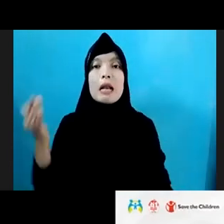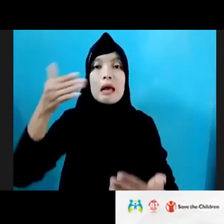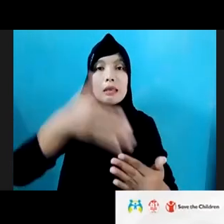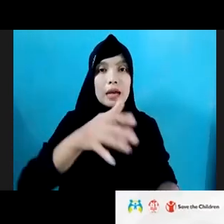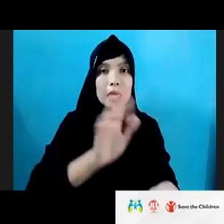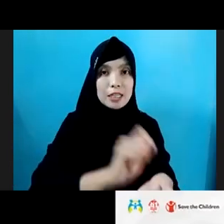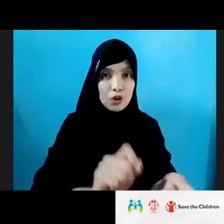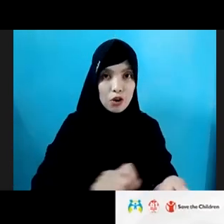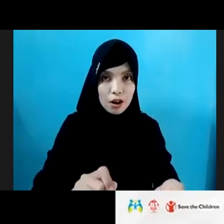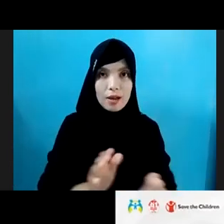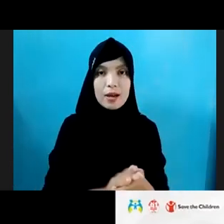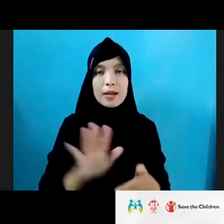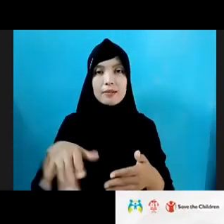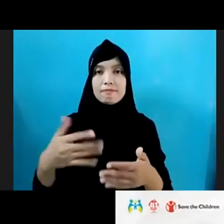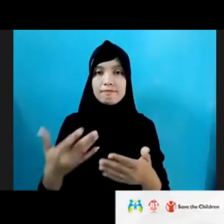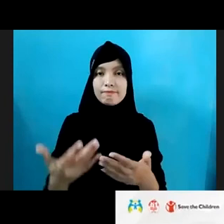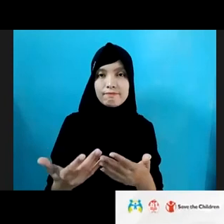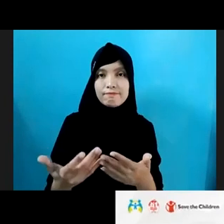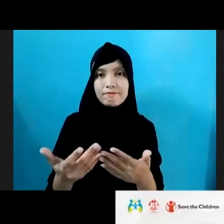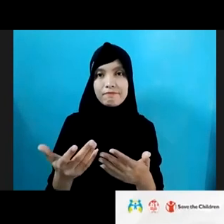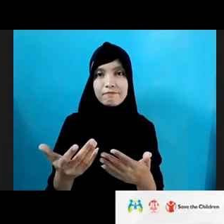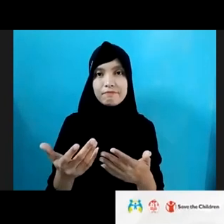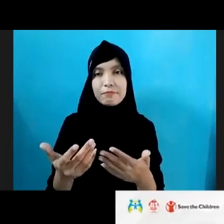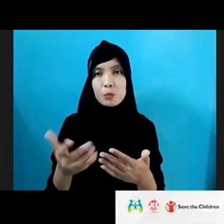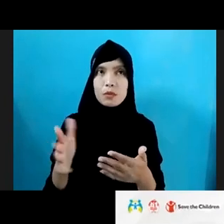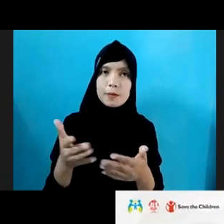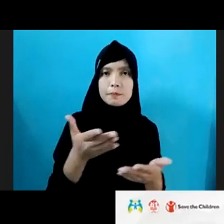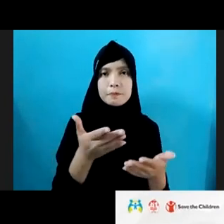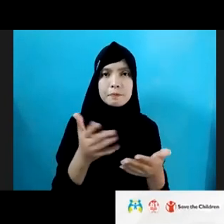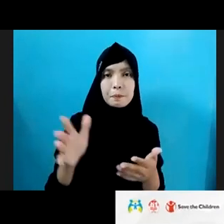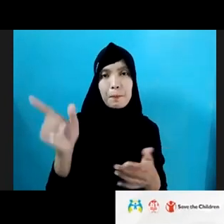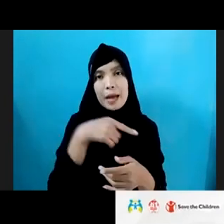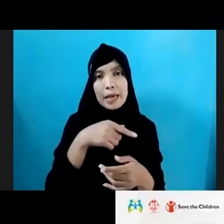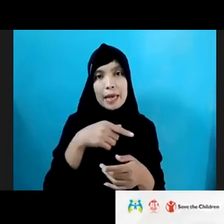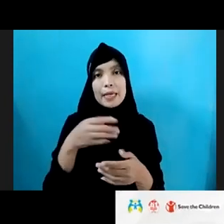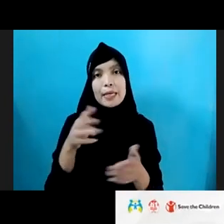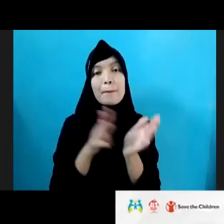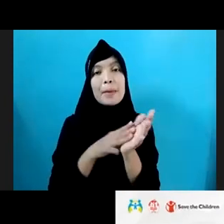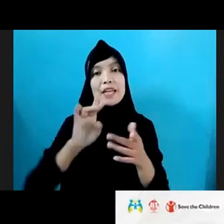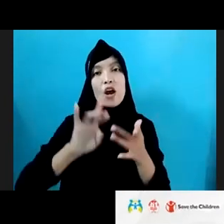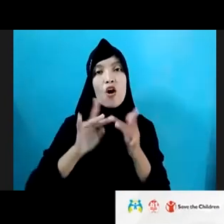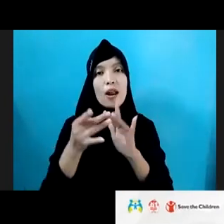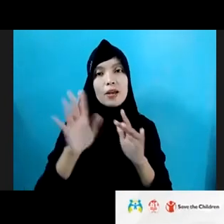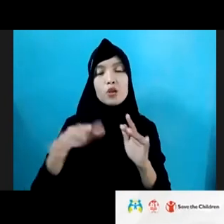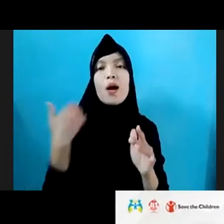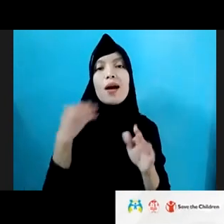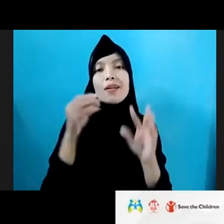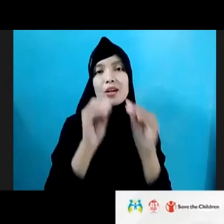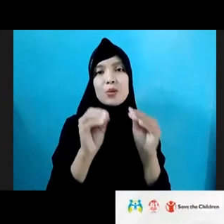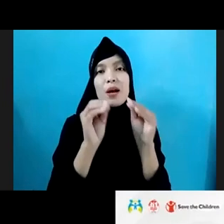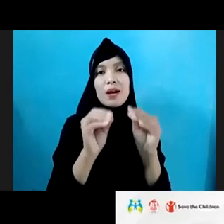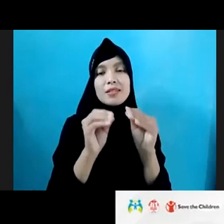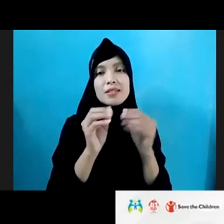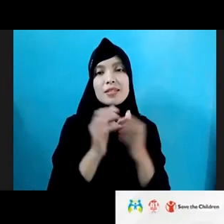juga di tengah-tengah mereka menggunakan media online itu ada edukasi. Tadi saya juga sudah sampaikan bahwa memang